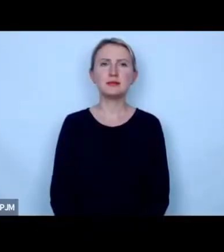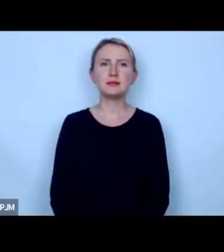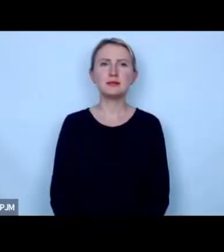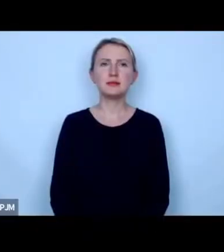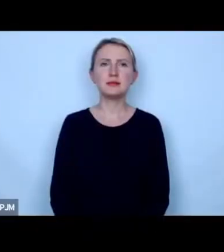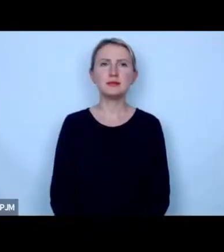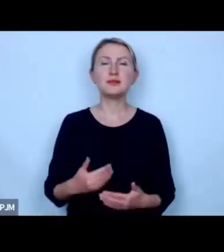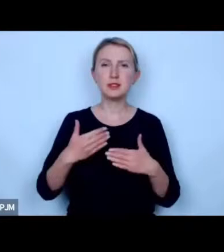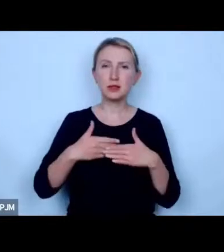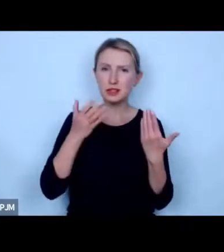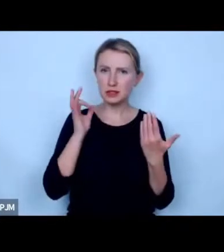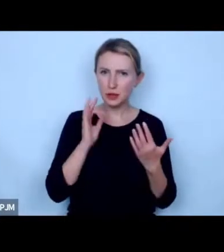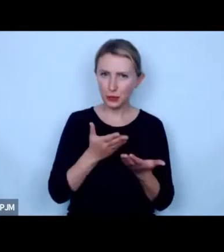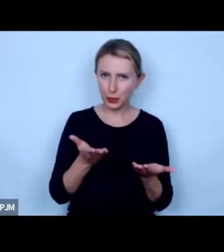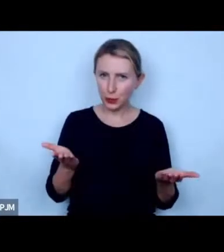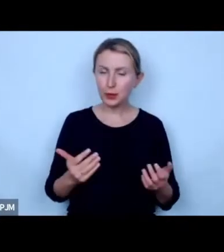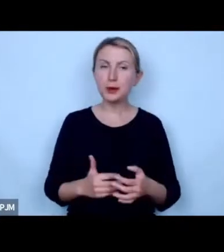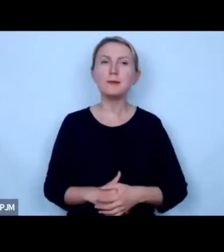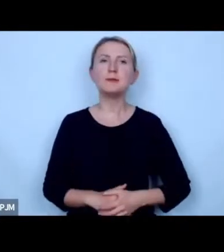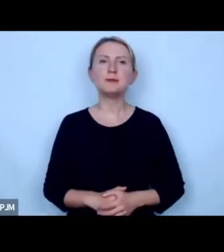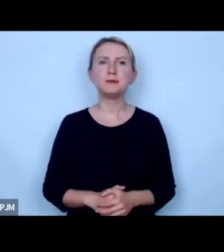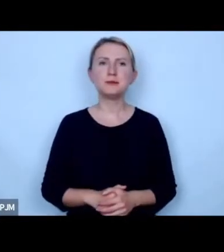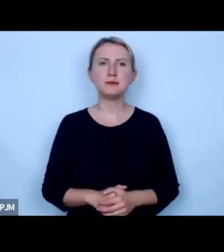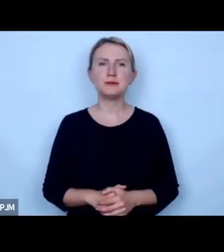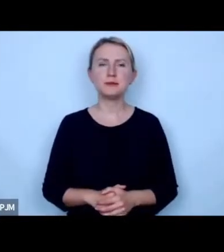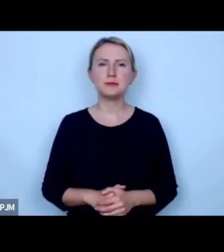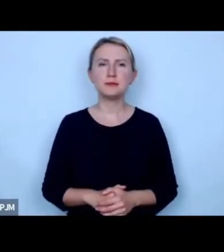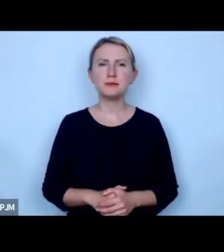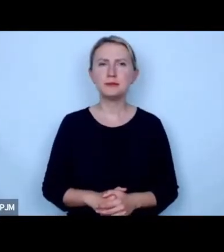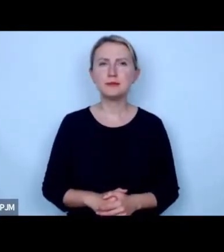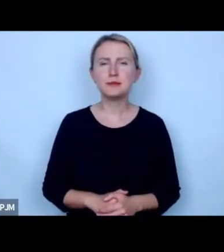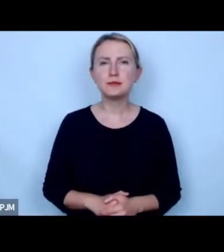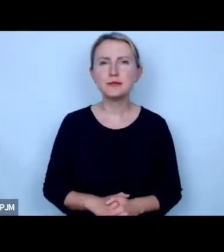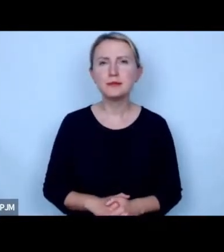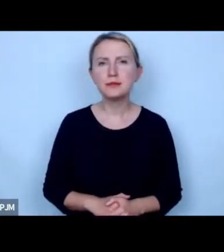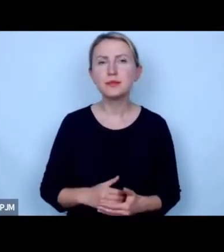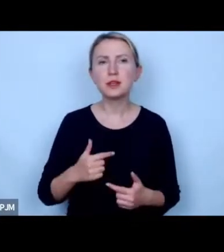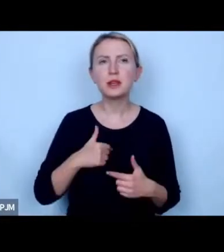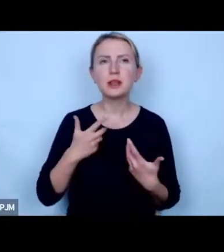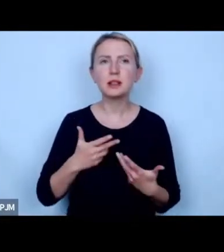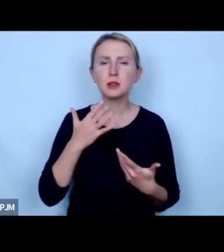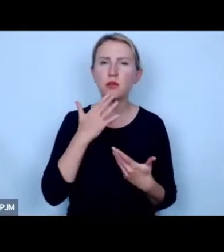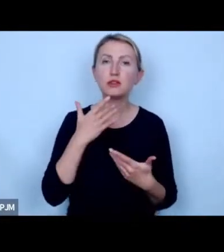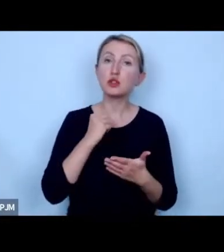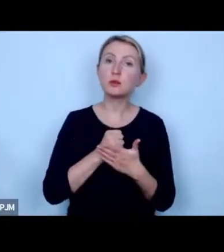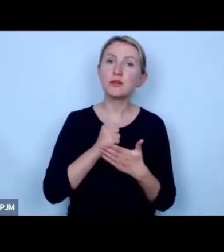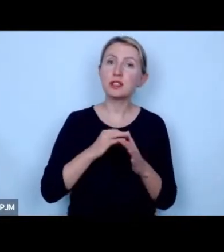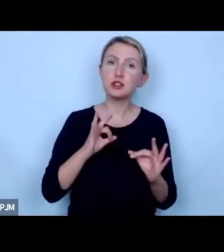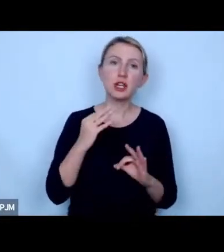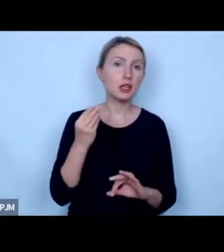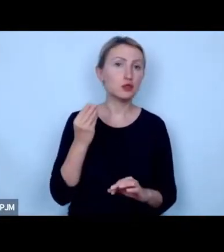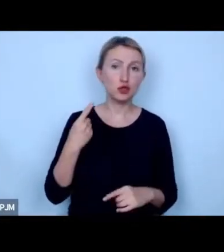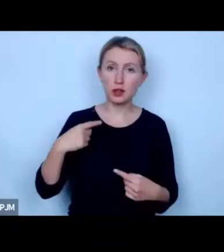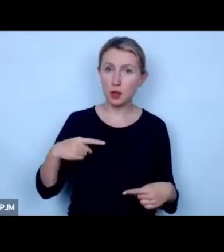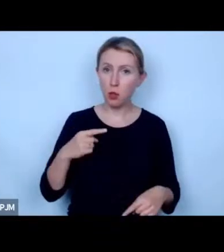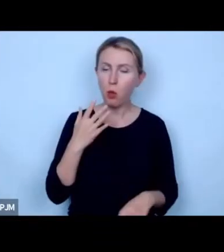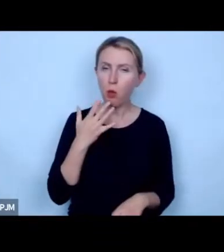Dzień dobry Państwu ja chcę mieć o kwestii która chyba jeszcze dzisiaj nie została poruszona